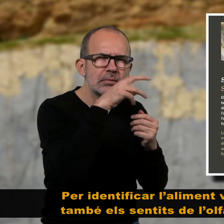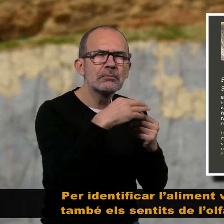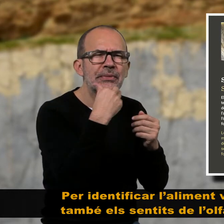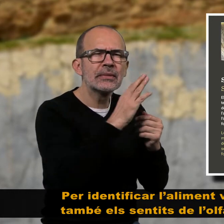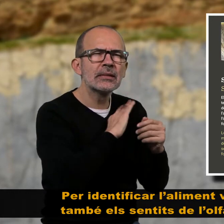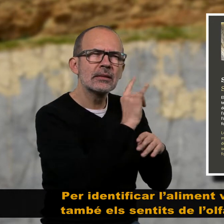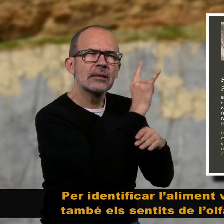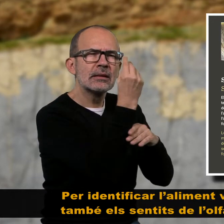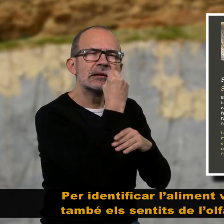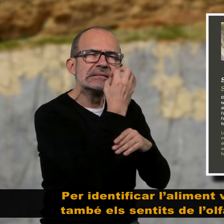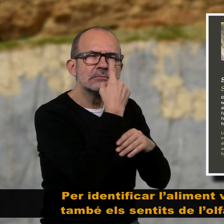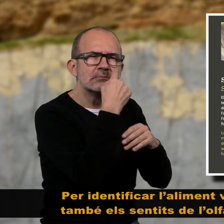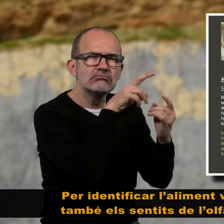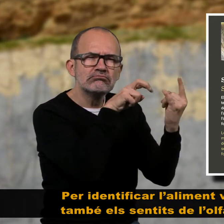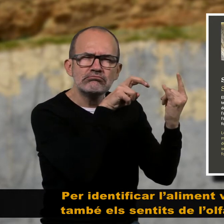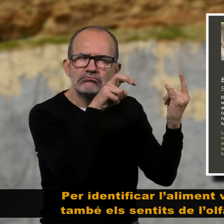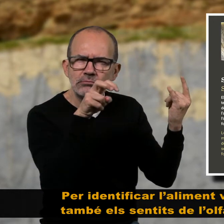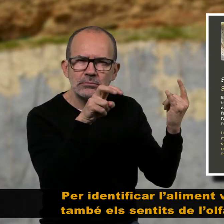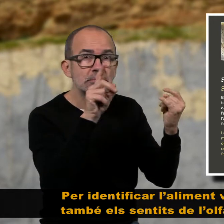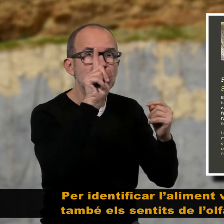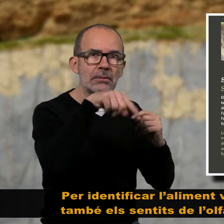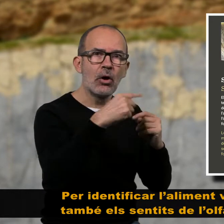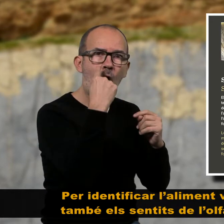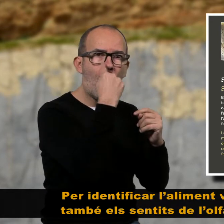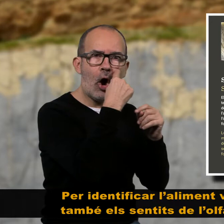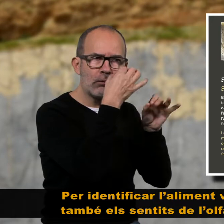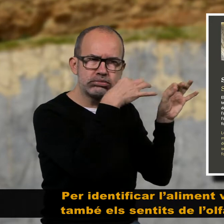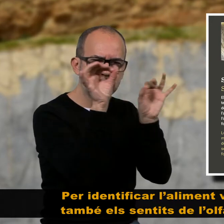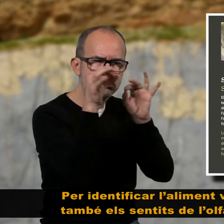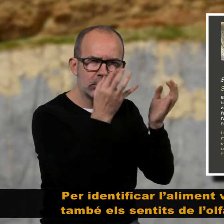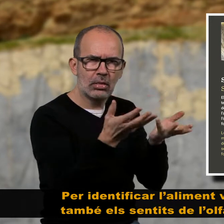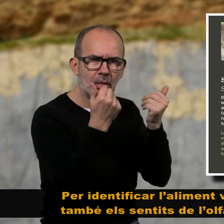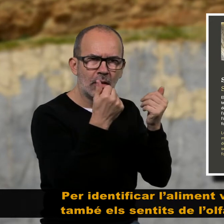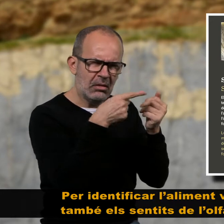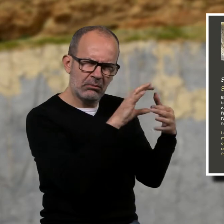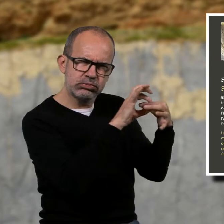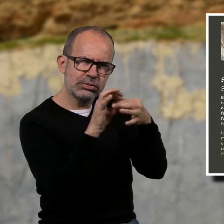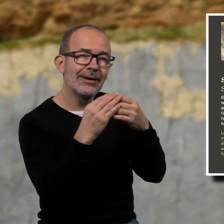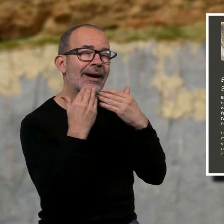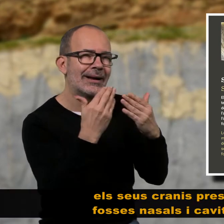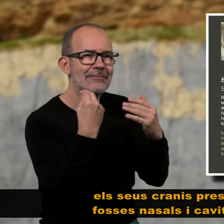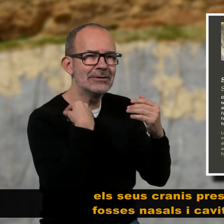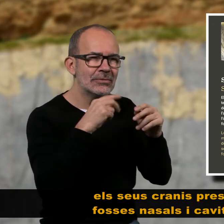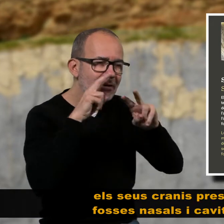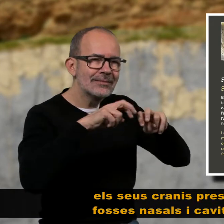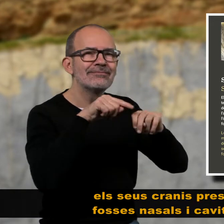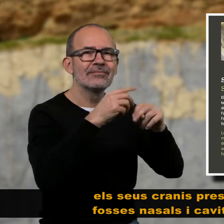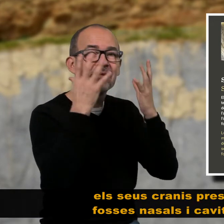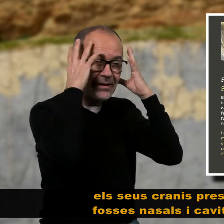Per identificar l'aliment van desenvolupar també els sentits de l'olfacte i de la vista. Els seus